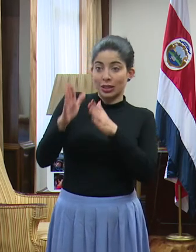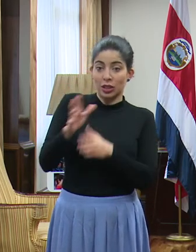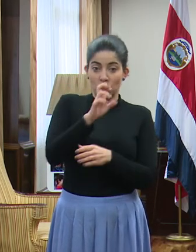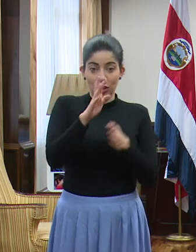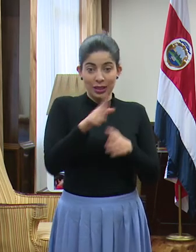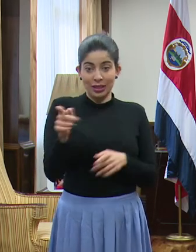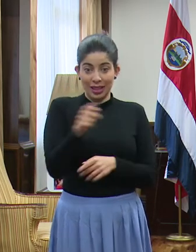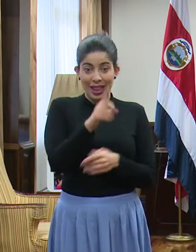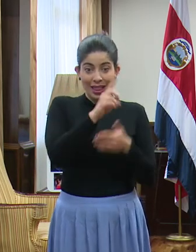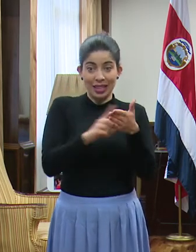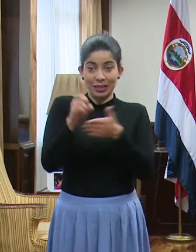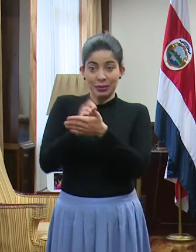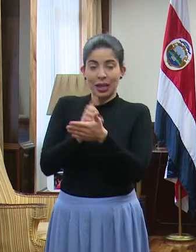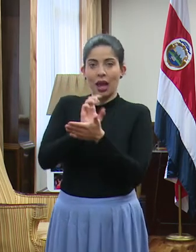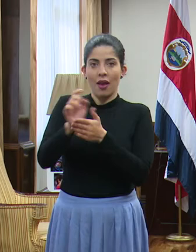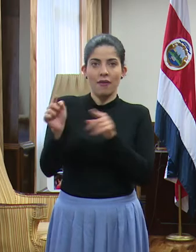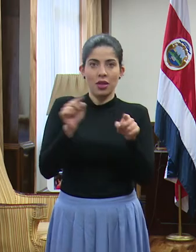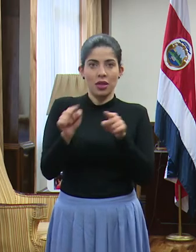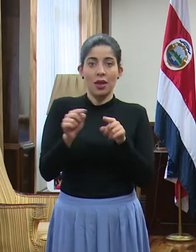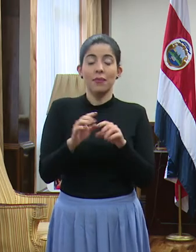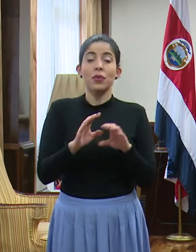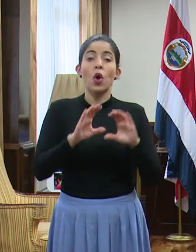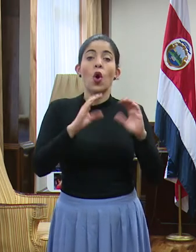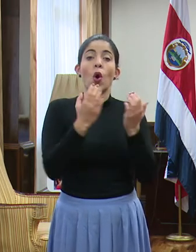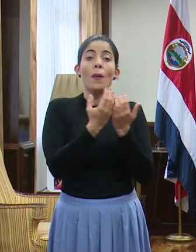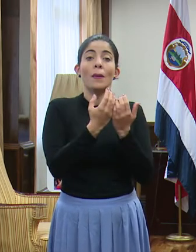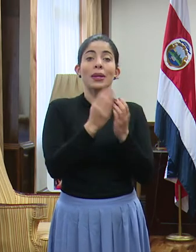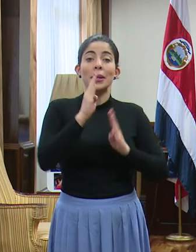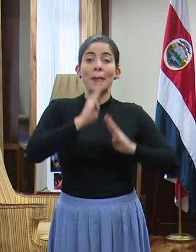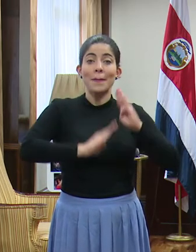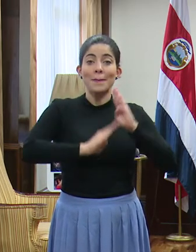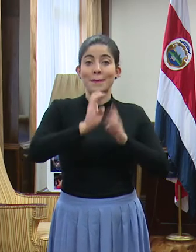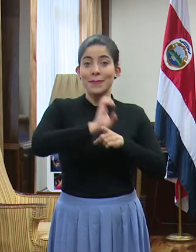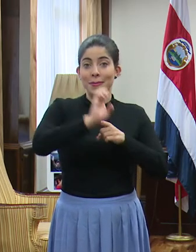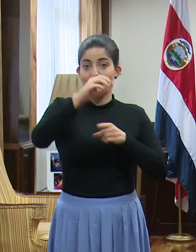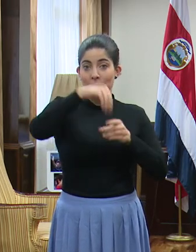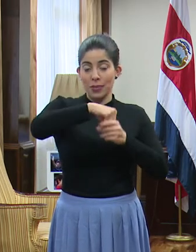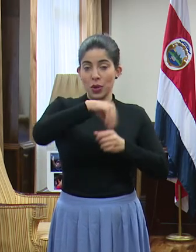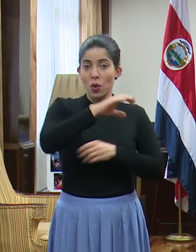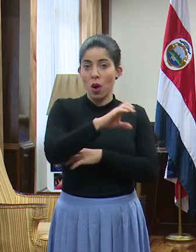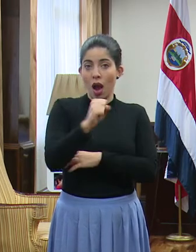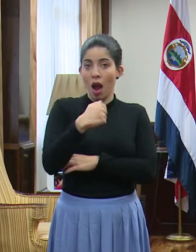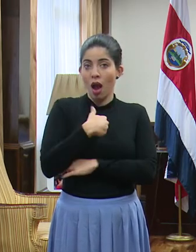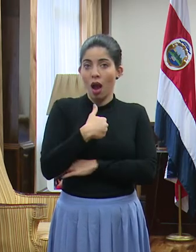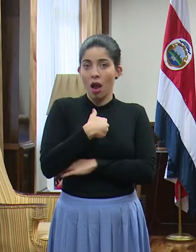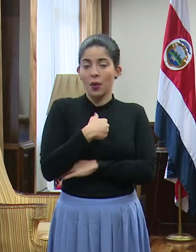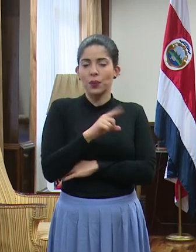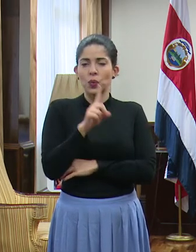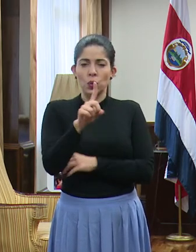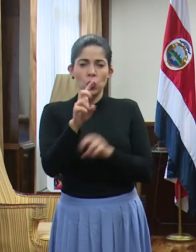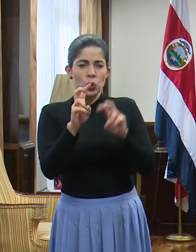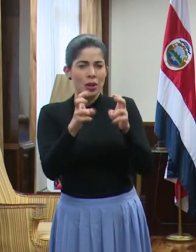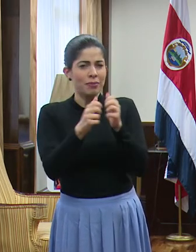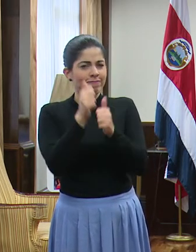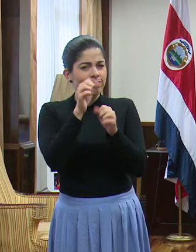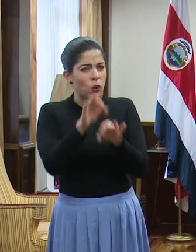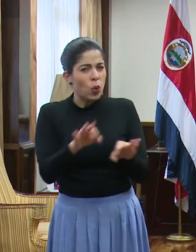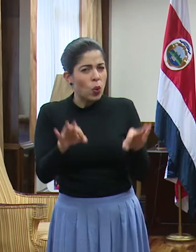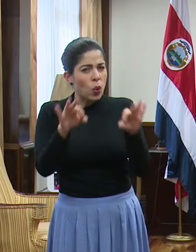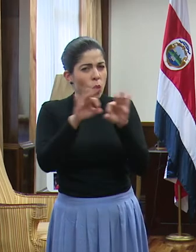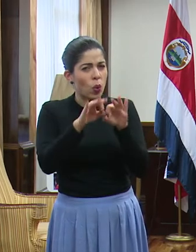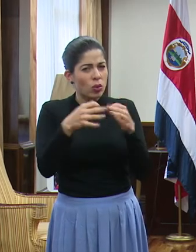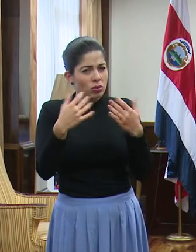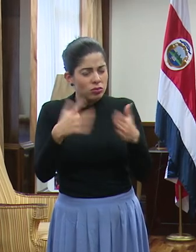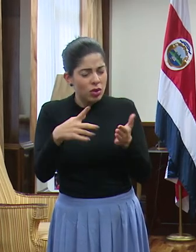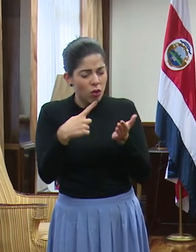razones. Dentro de los comités de bioética que tiene la Caja del Seguro Social, uno de los temas más importantes que